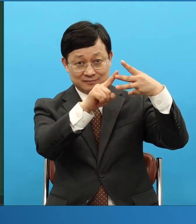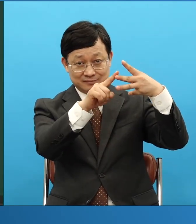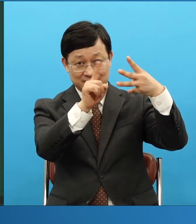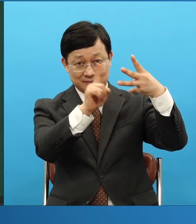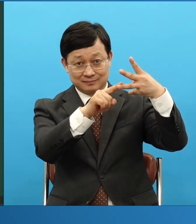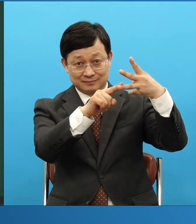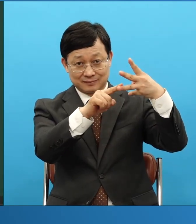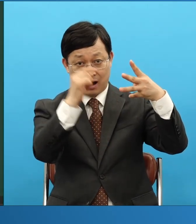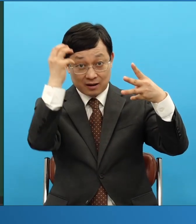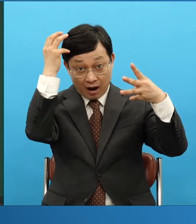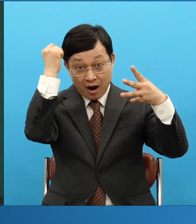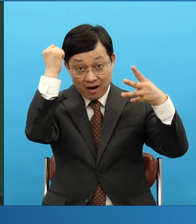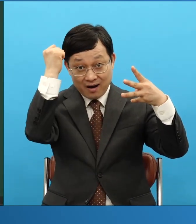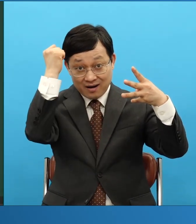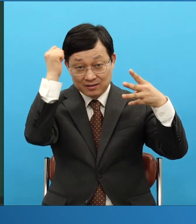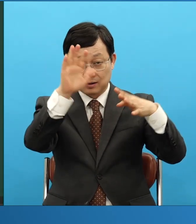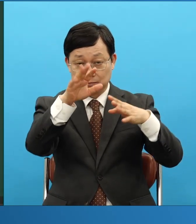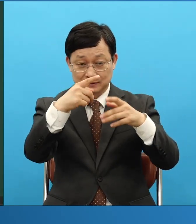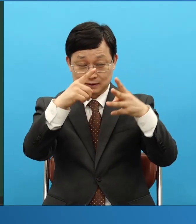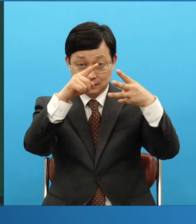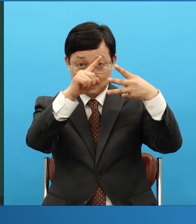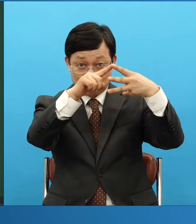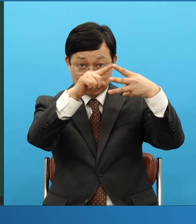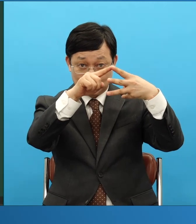램닛의 고난은 캠프의 시작이다